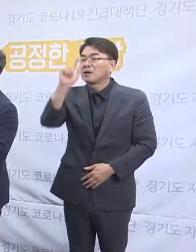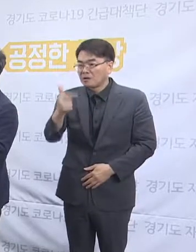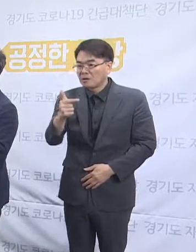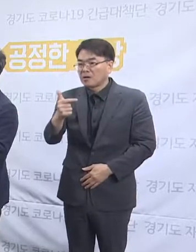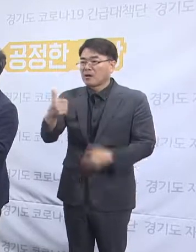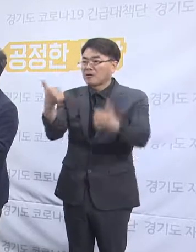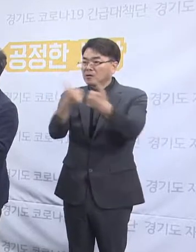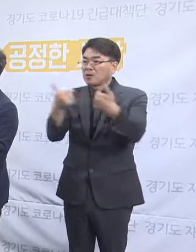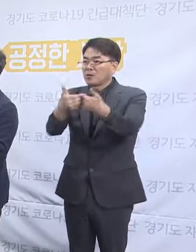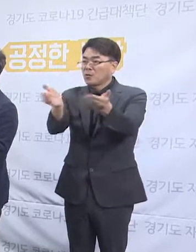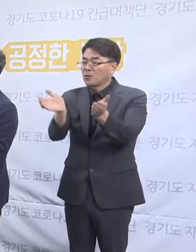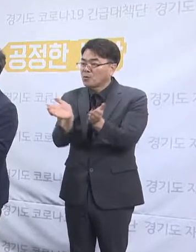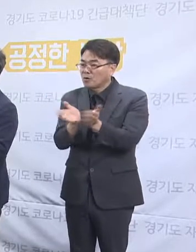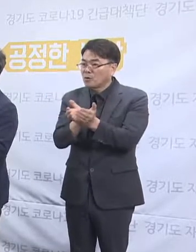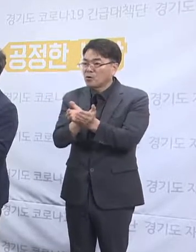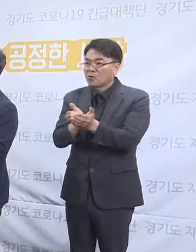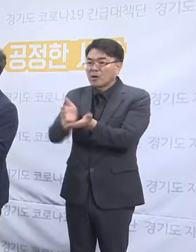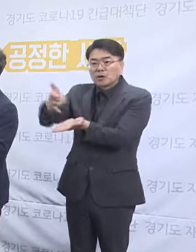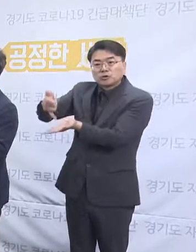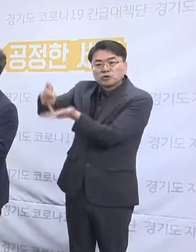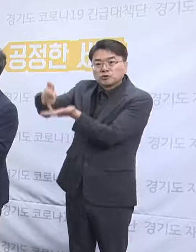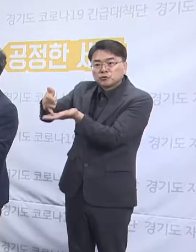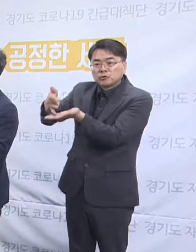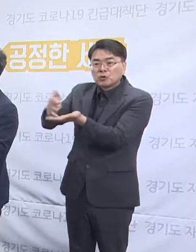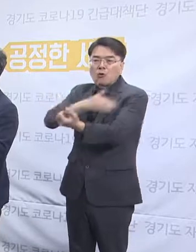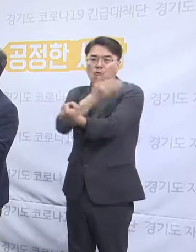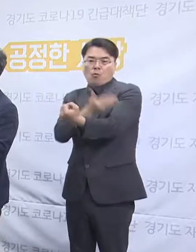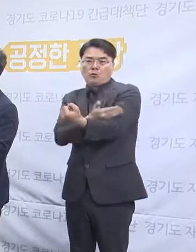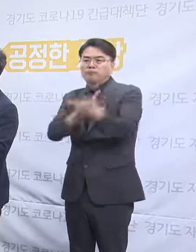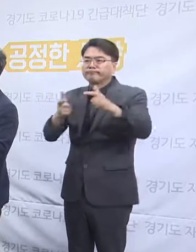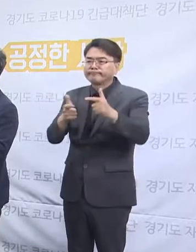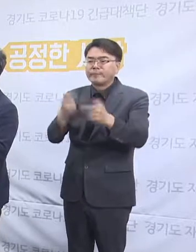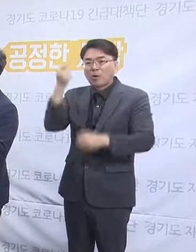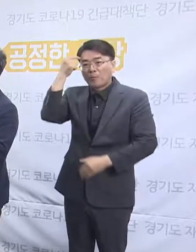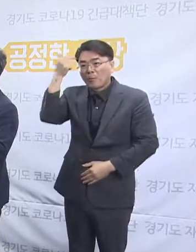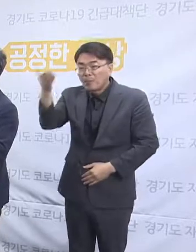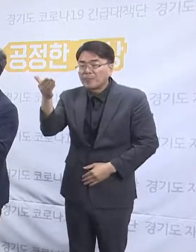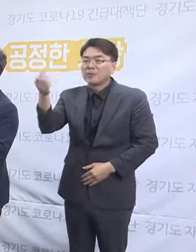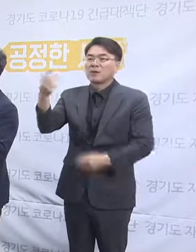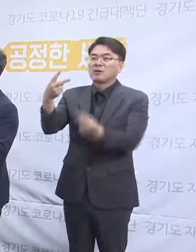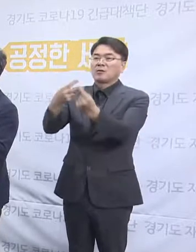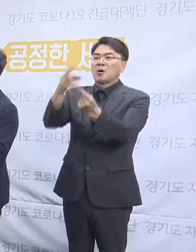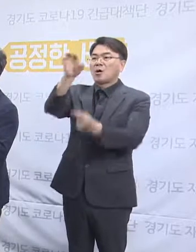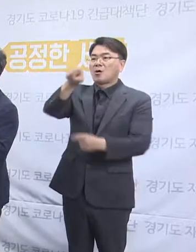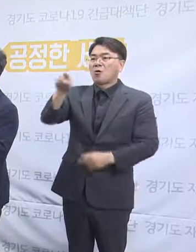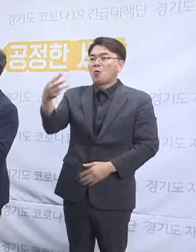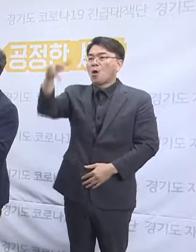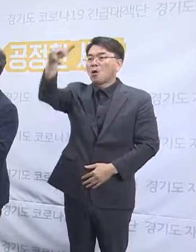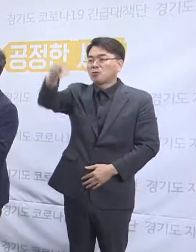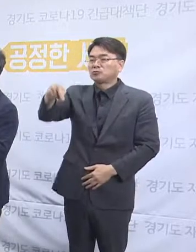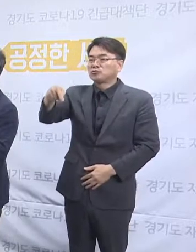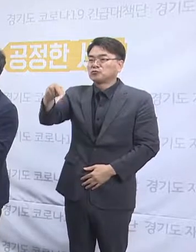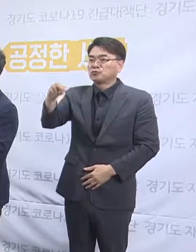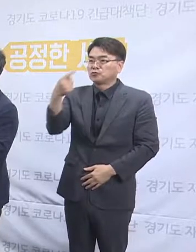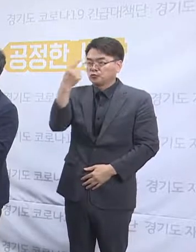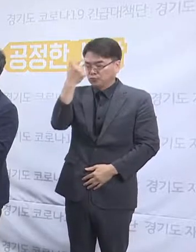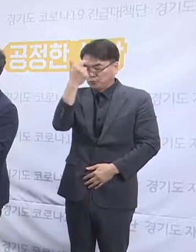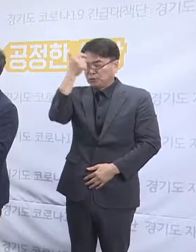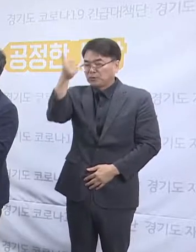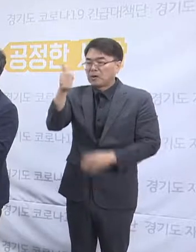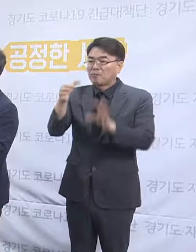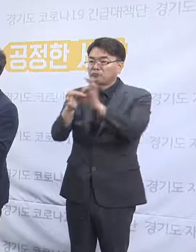구성 앞으로 진행 계획에 대한 질문이고요. 두 번째는 월주 스님에 관련된 급여